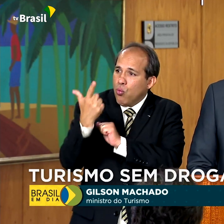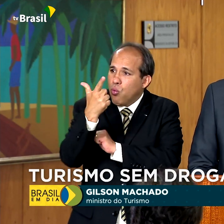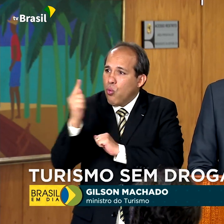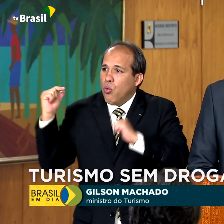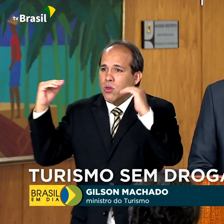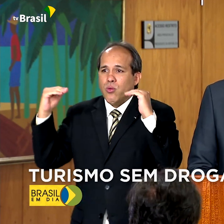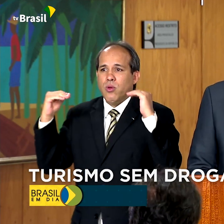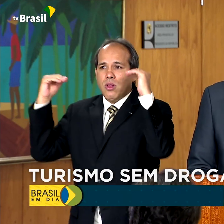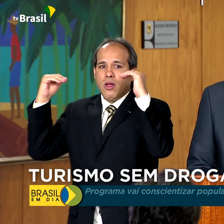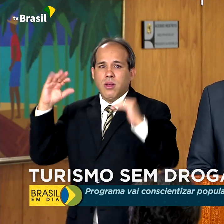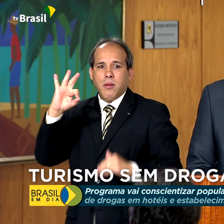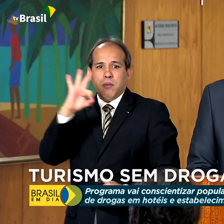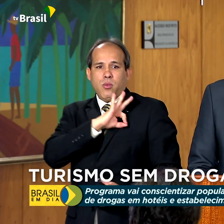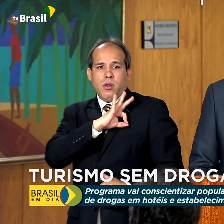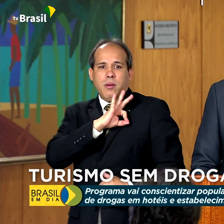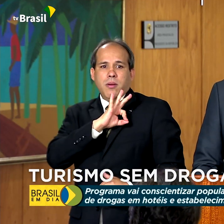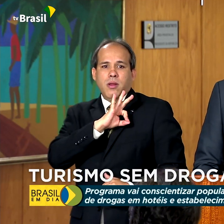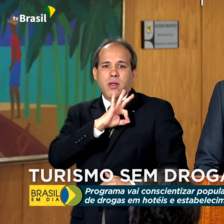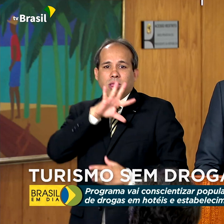policiais locais,